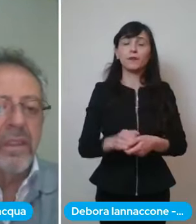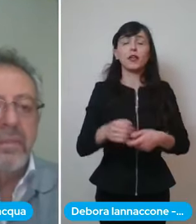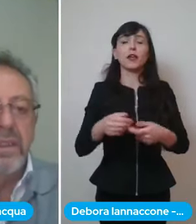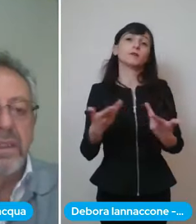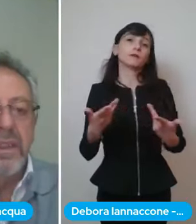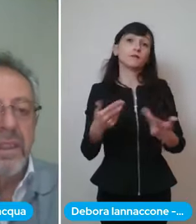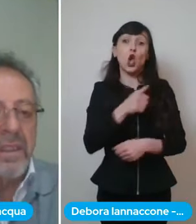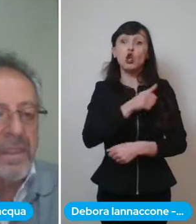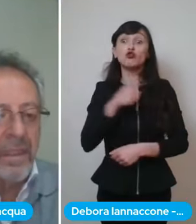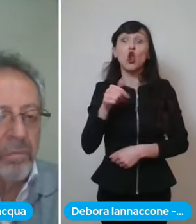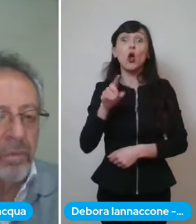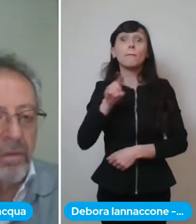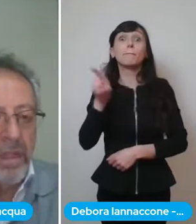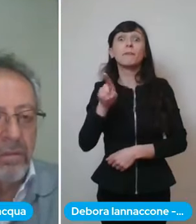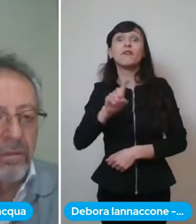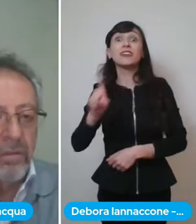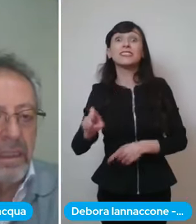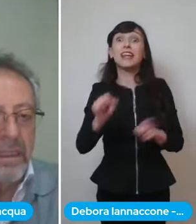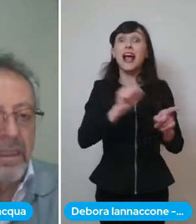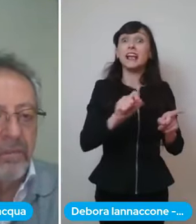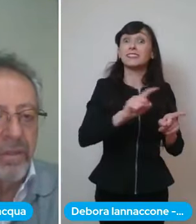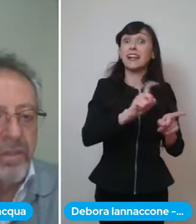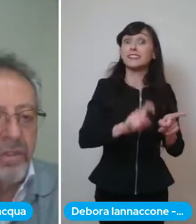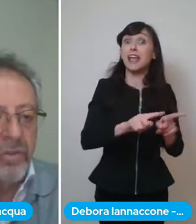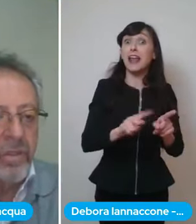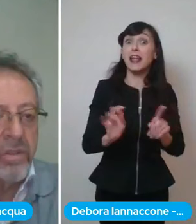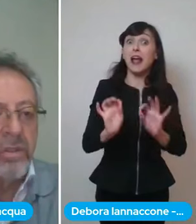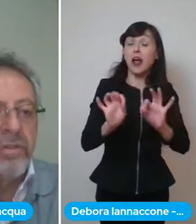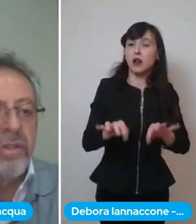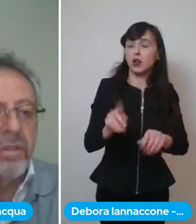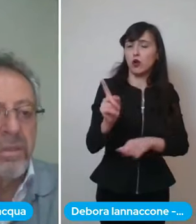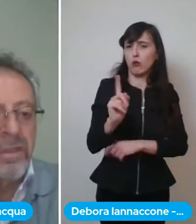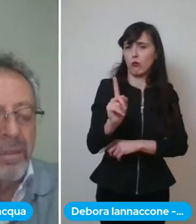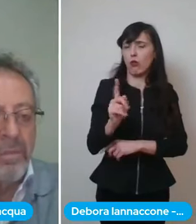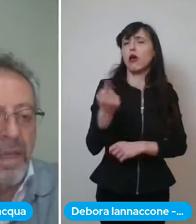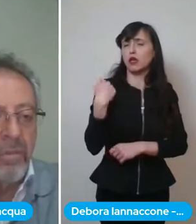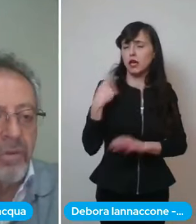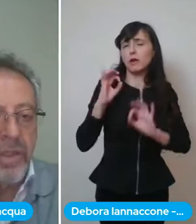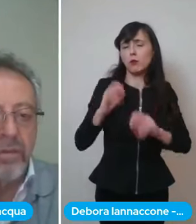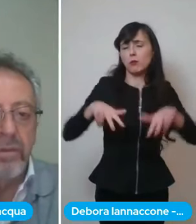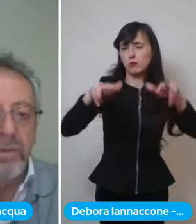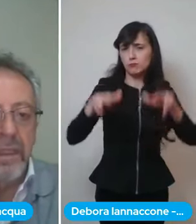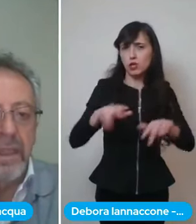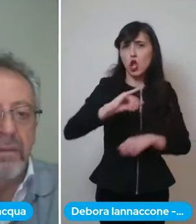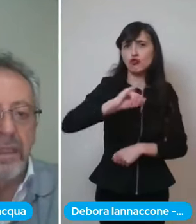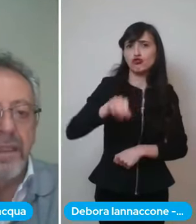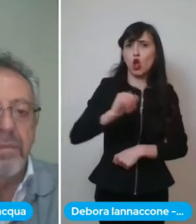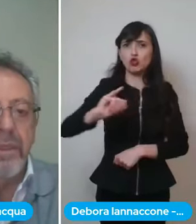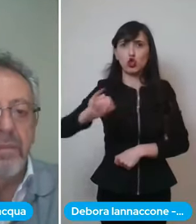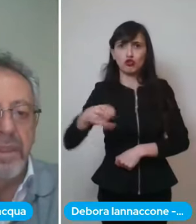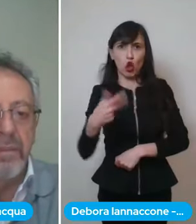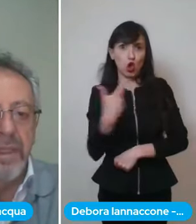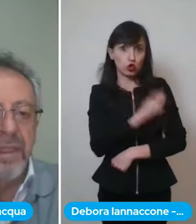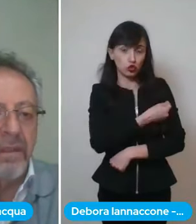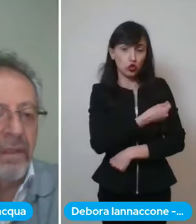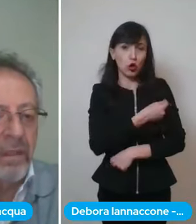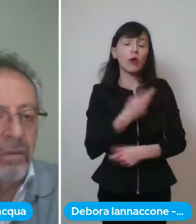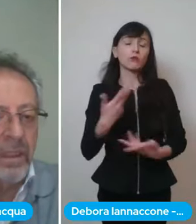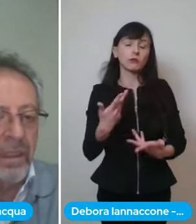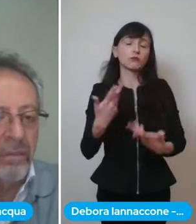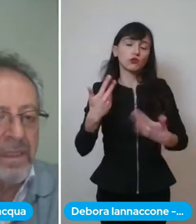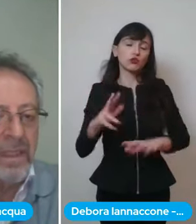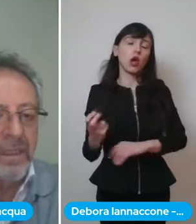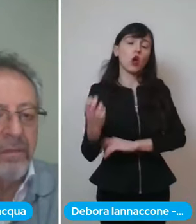precedentemente ieri è stato approvato anche il vaccino johnson johnson sappiamo ci hanno comunicato che dai primi di aprile